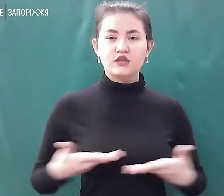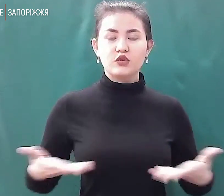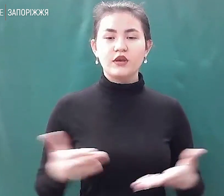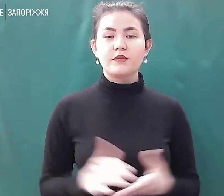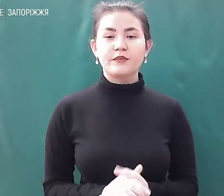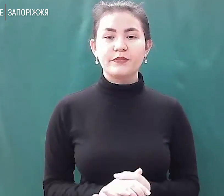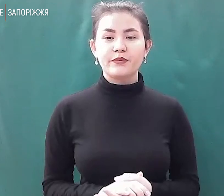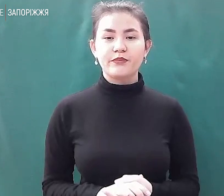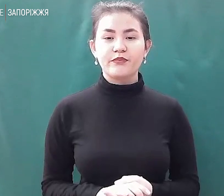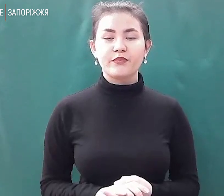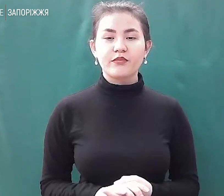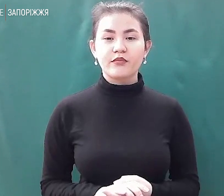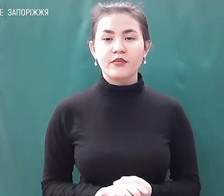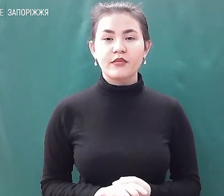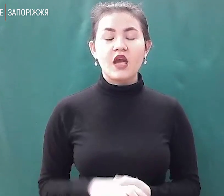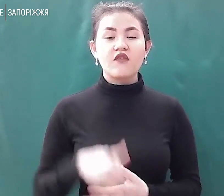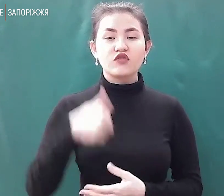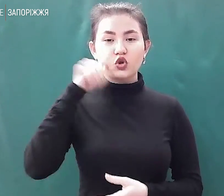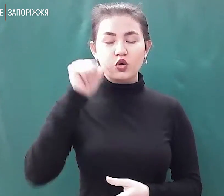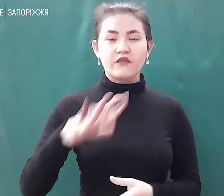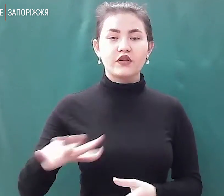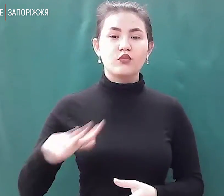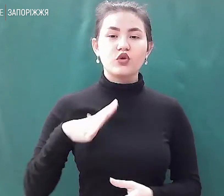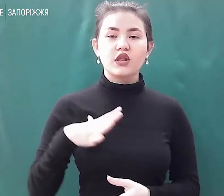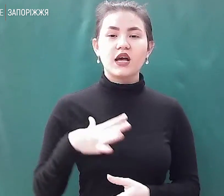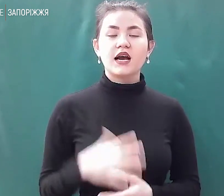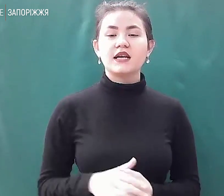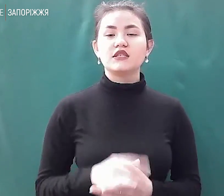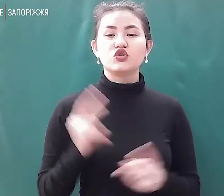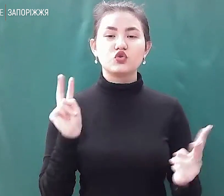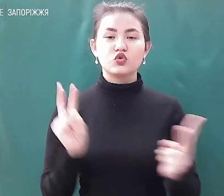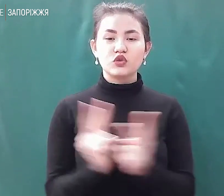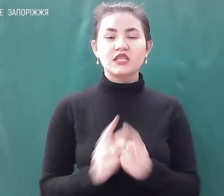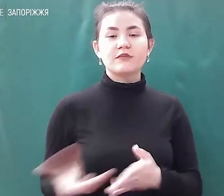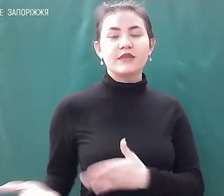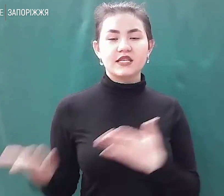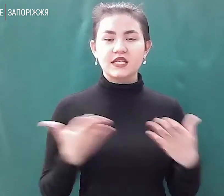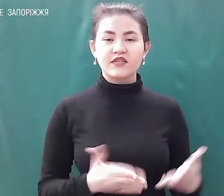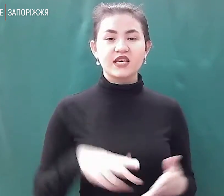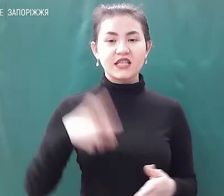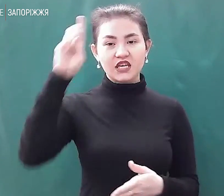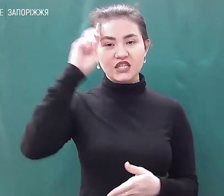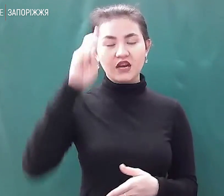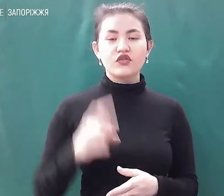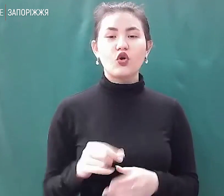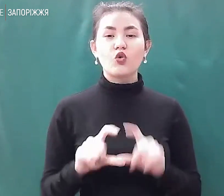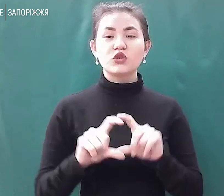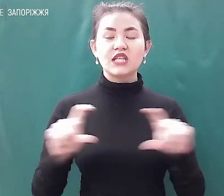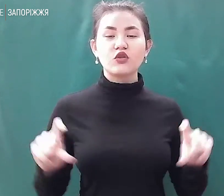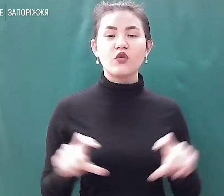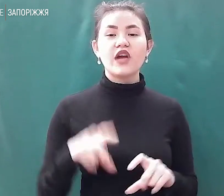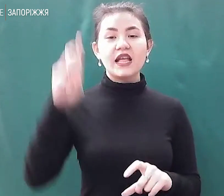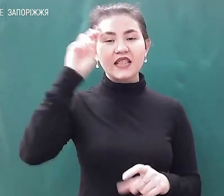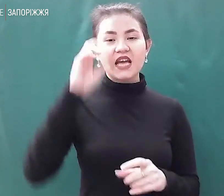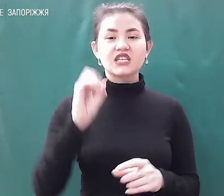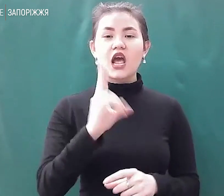Вчора відбулася координаційна зустріч представників державних установ, Держекоінспекції, ДСНС,